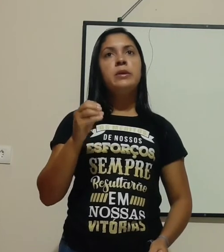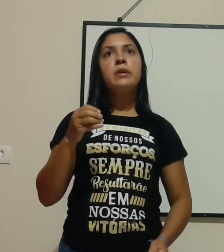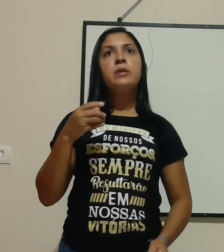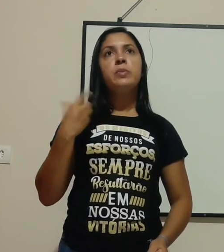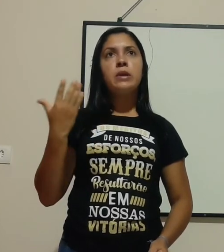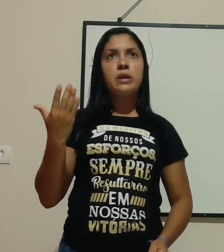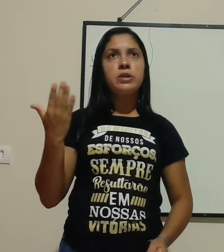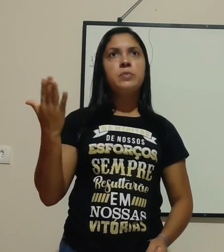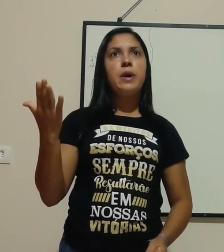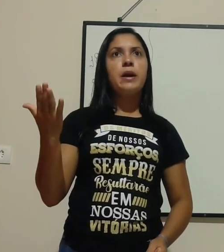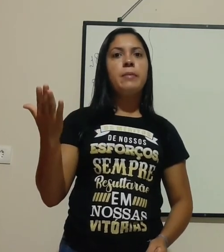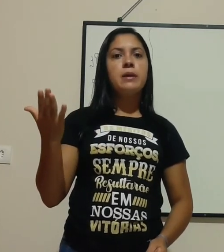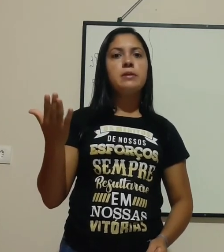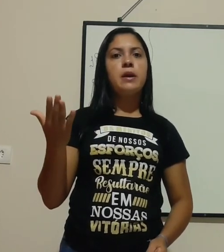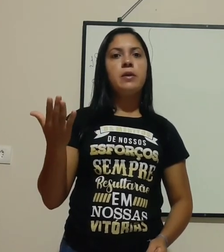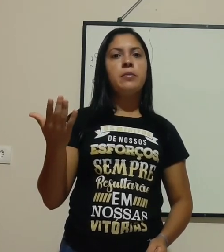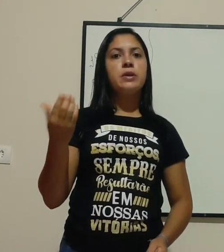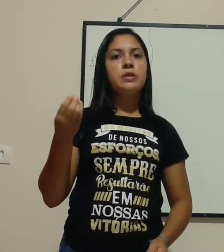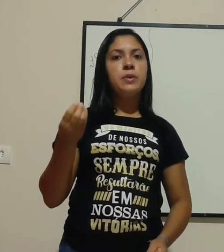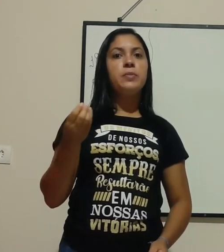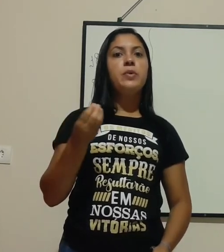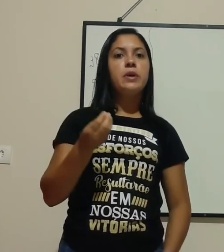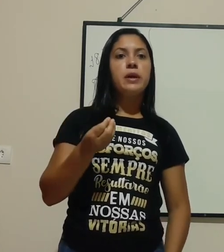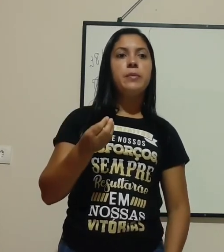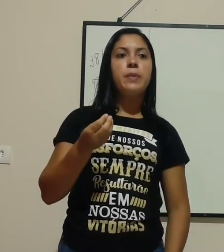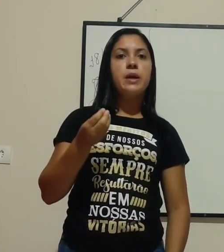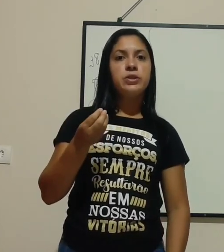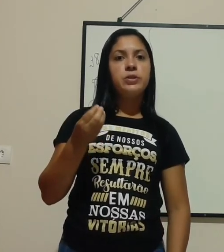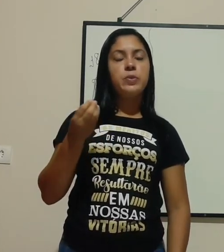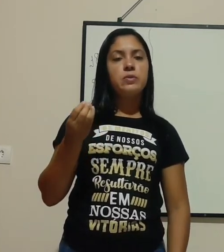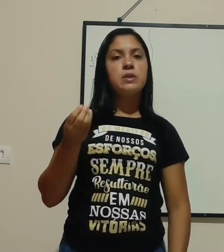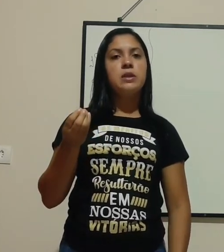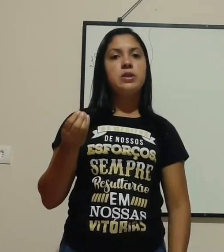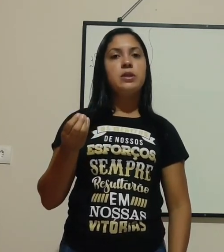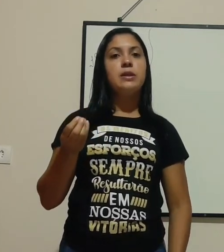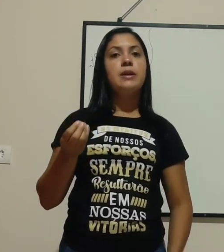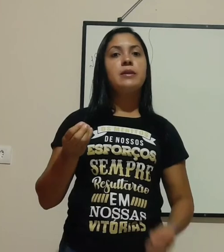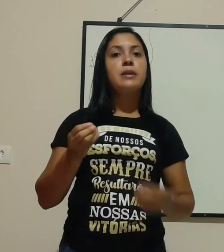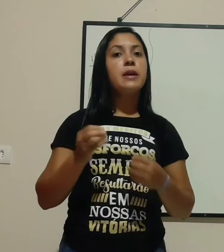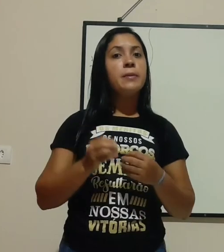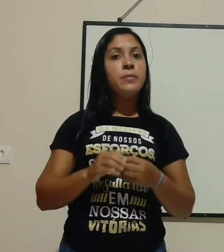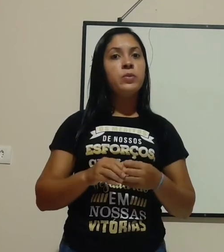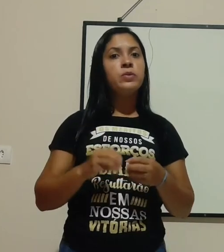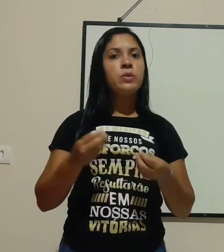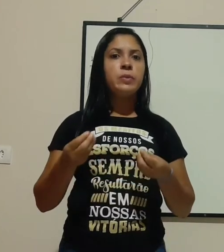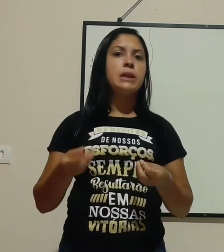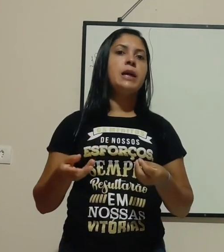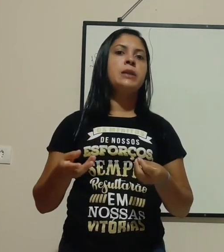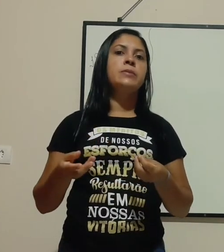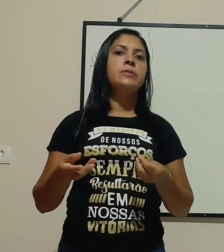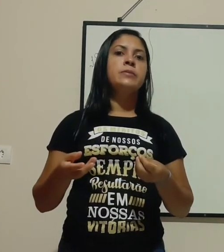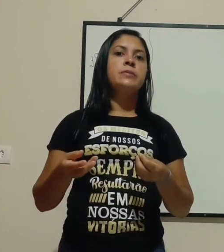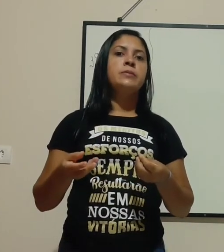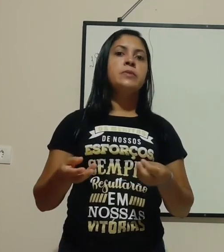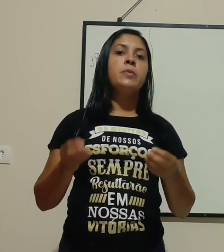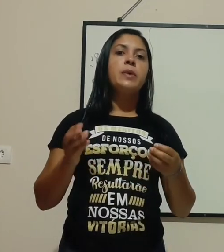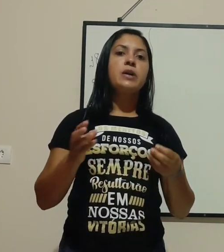nem tanto para a gente pagar mais caro, mas também porque para a gente produzir energia elétrica é muito complicado. Então, para